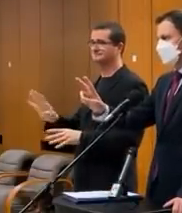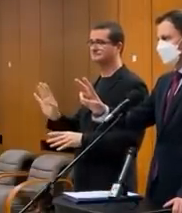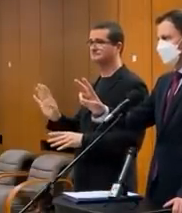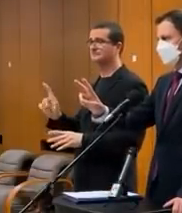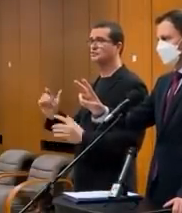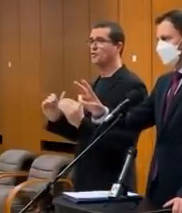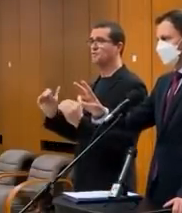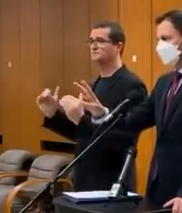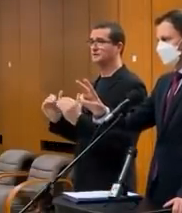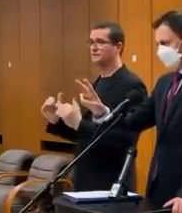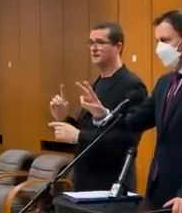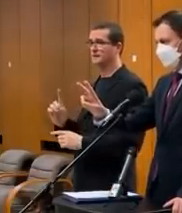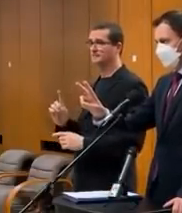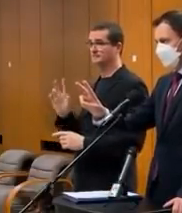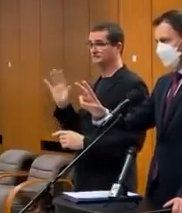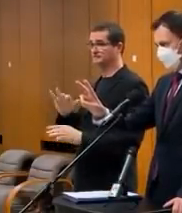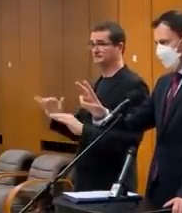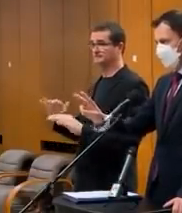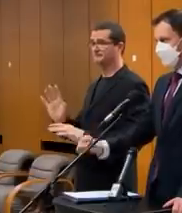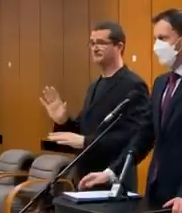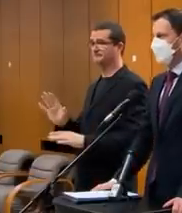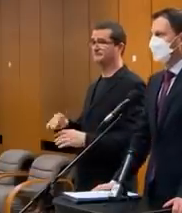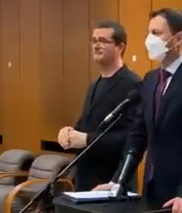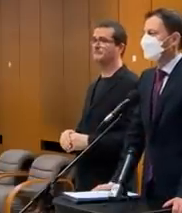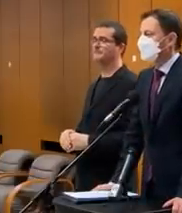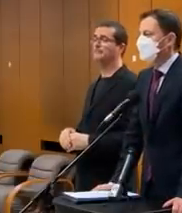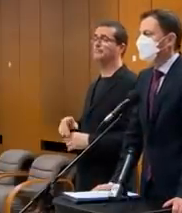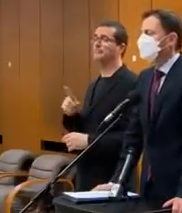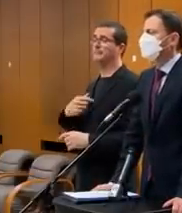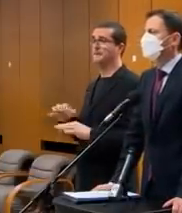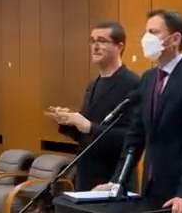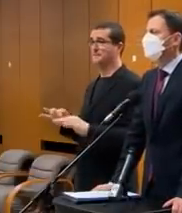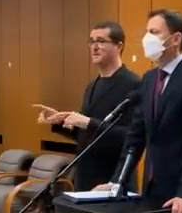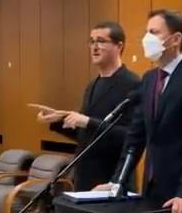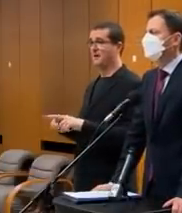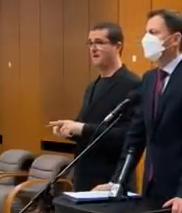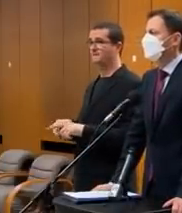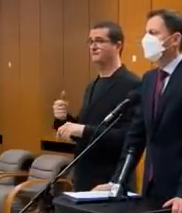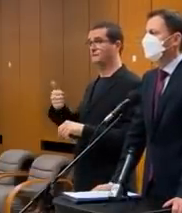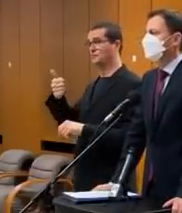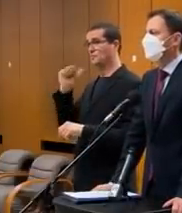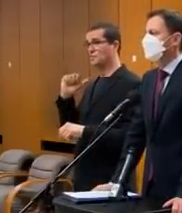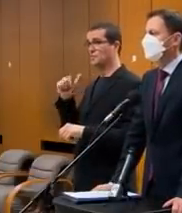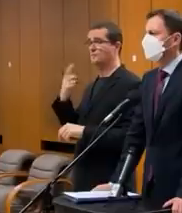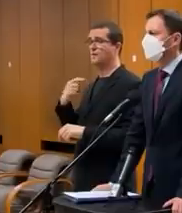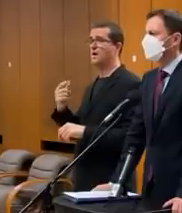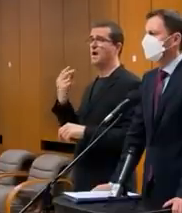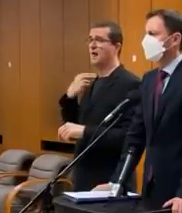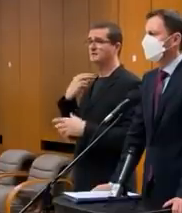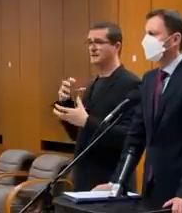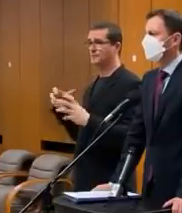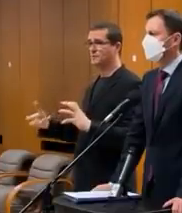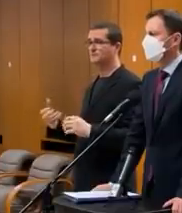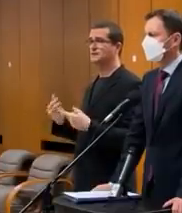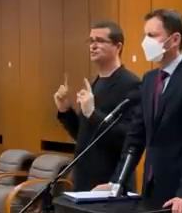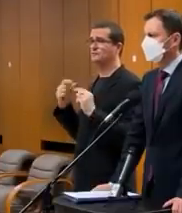sa rovnať, čo ste povedali. Len aby sme si rozumeli. Dobre? Či sa máme pripraviť na rovnaký scenár ako v Lani, keď tu bola britská mutácia